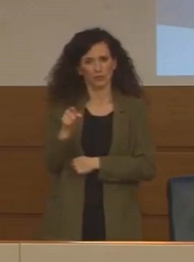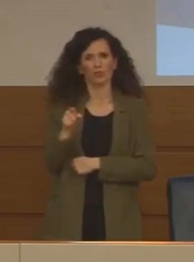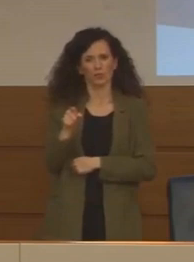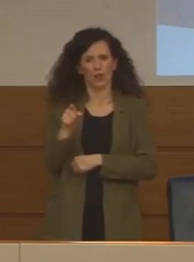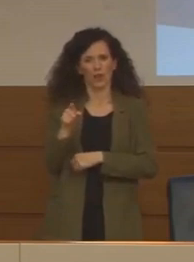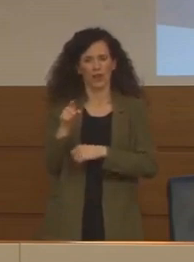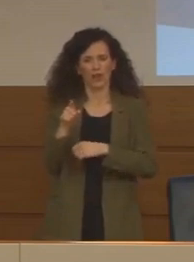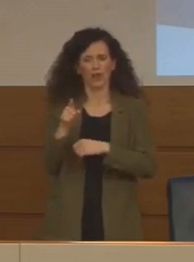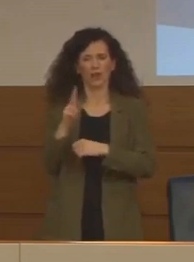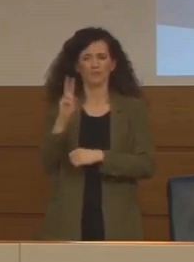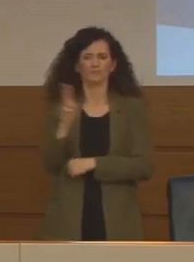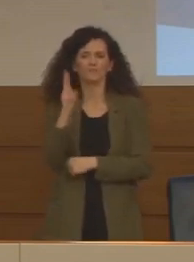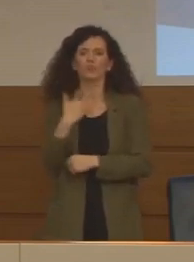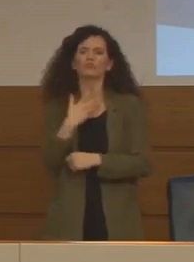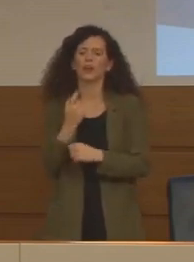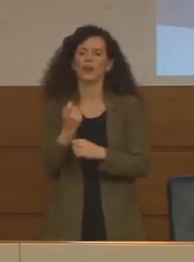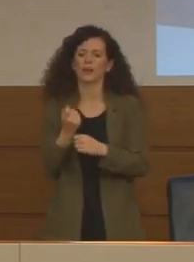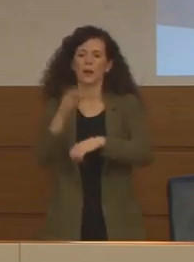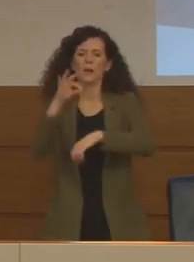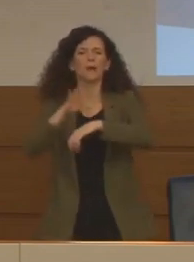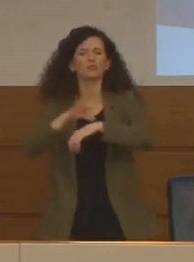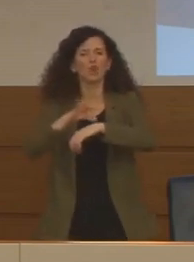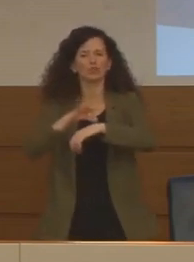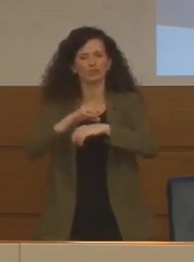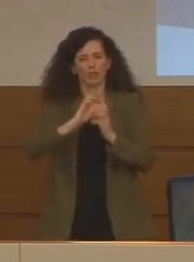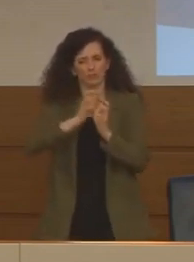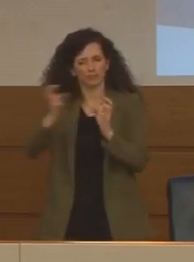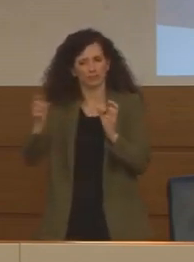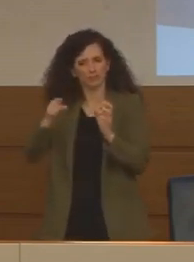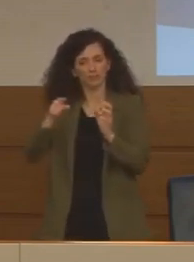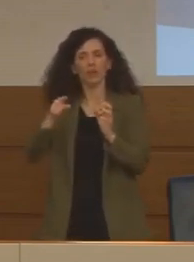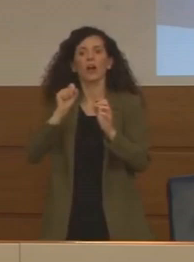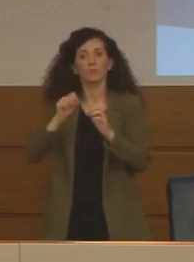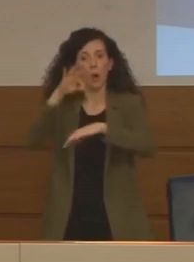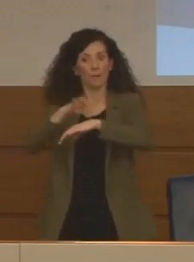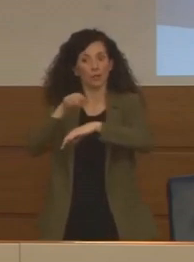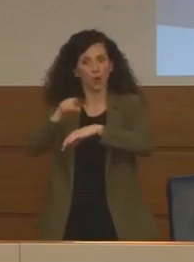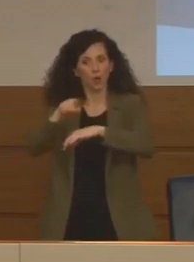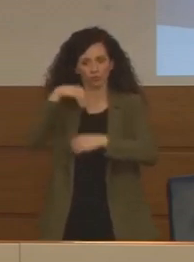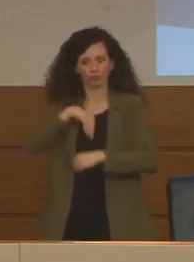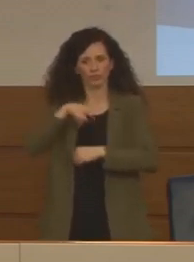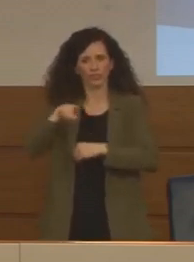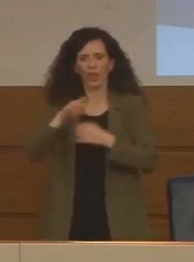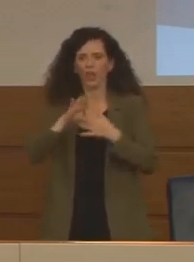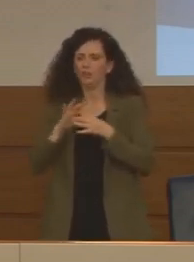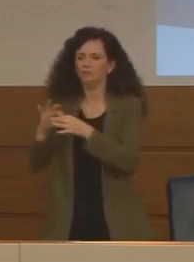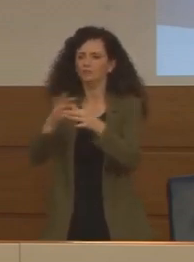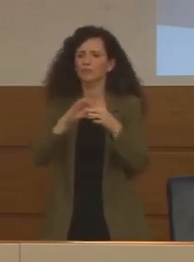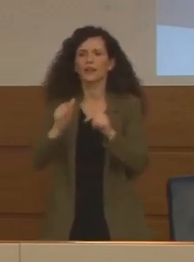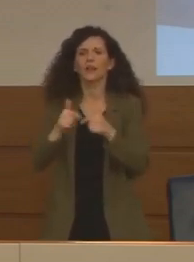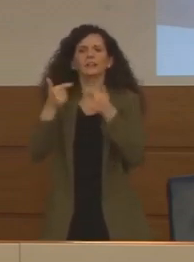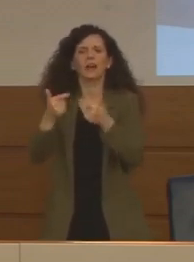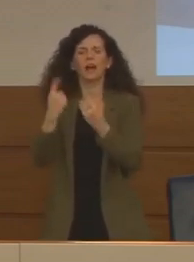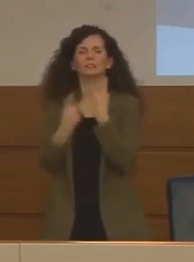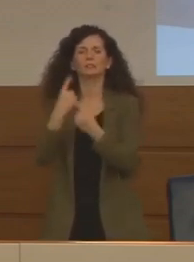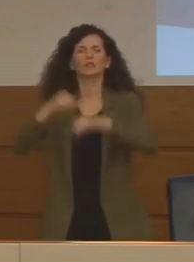chiamiamo comorbosità, patologie spesso comuni ma che tra loro associate poi rendono molto fragili queste persone, sono